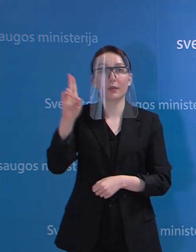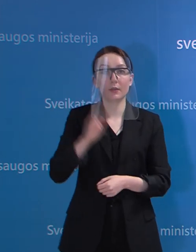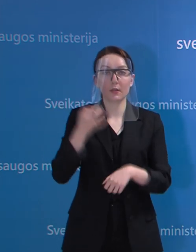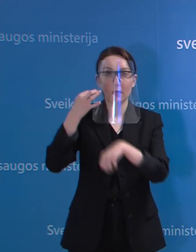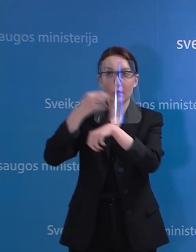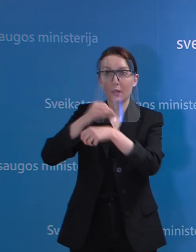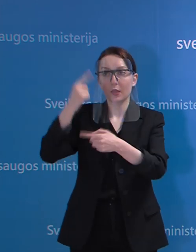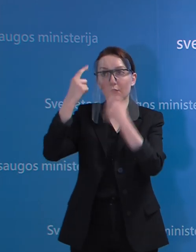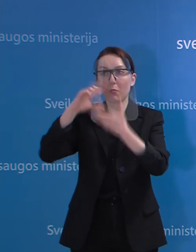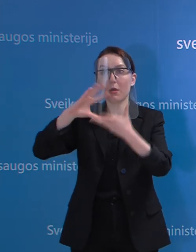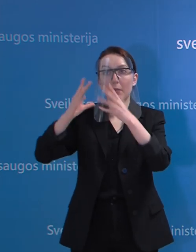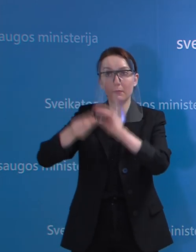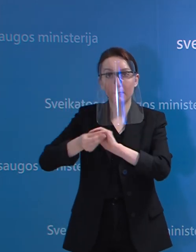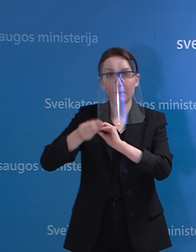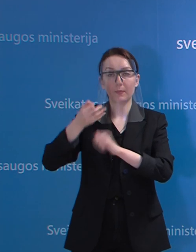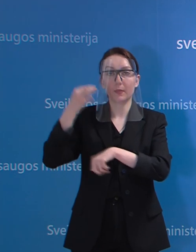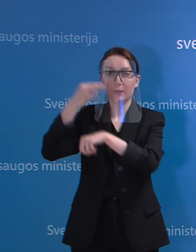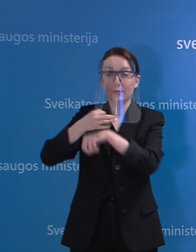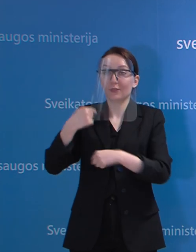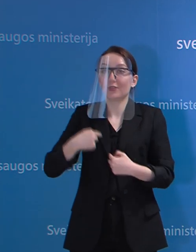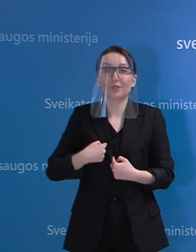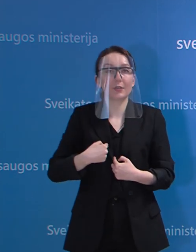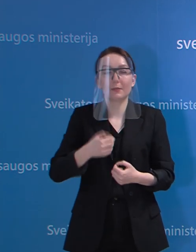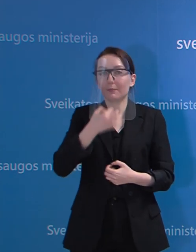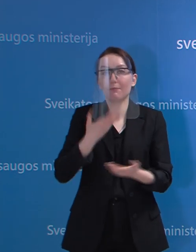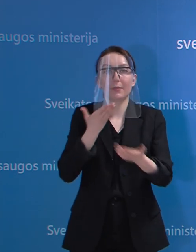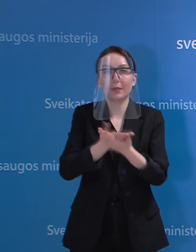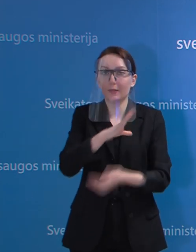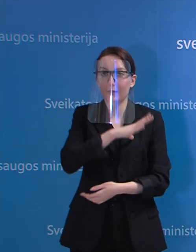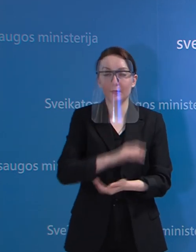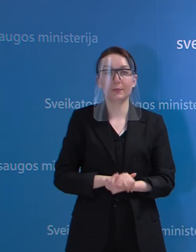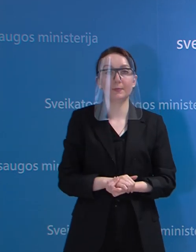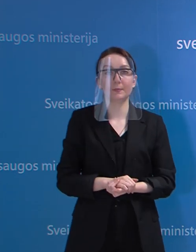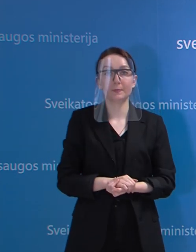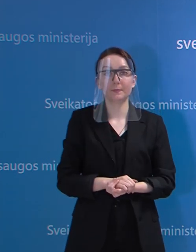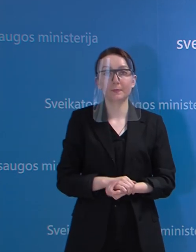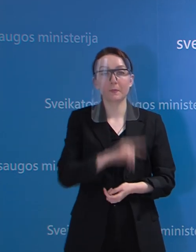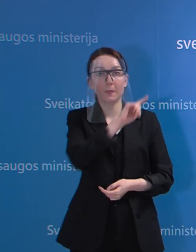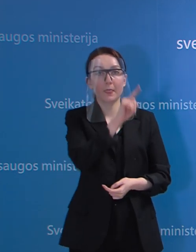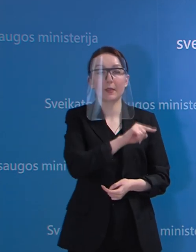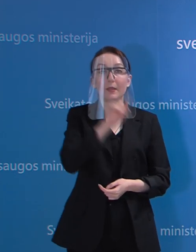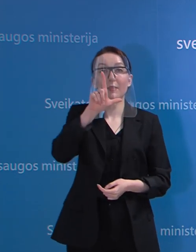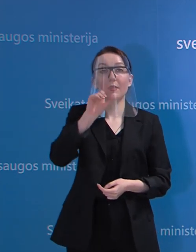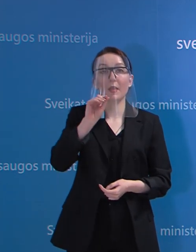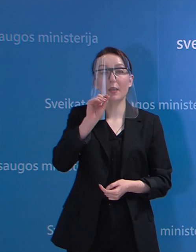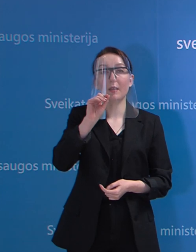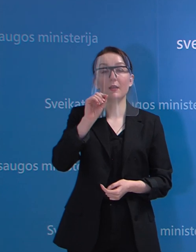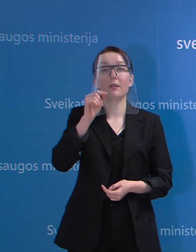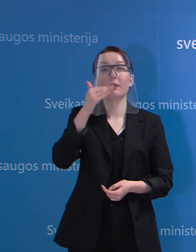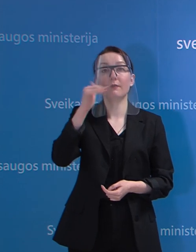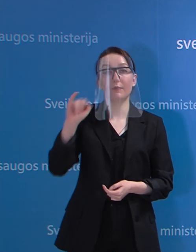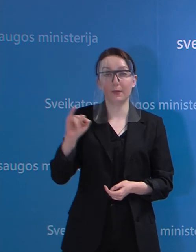apibendrina informaciją. Aš tikrai juos šiandien jums negaliu pateikti. Delfi redakcija klausė.